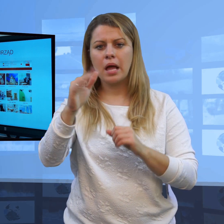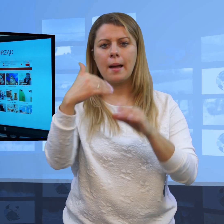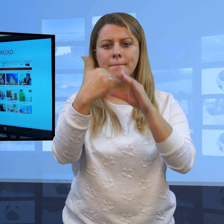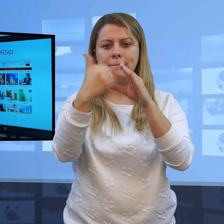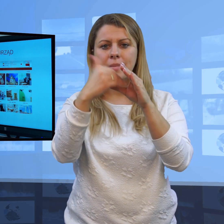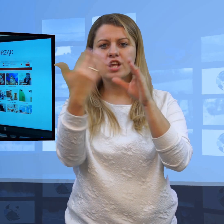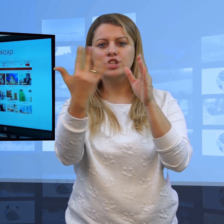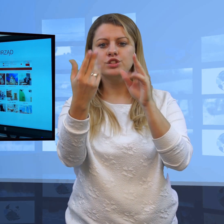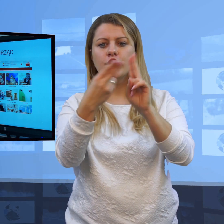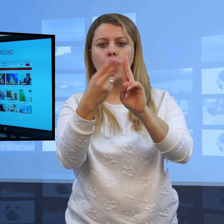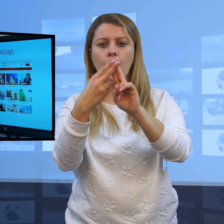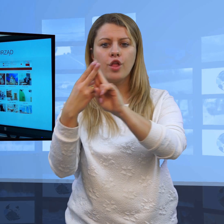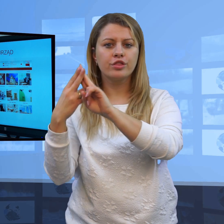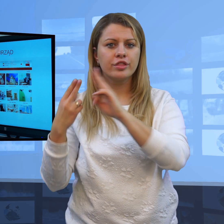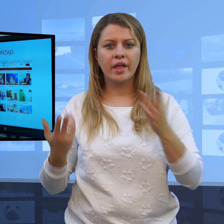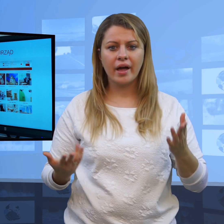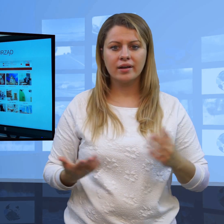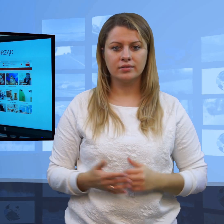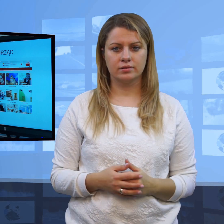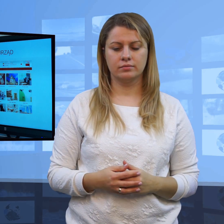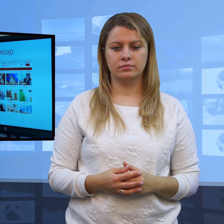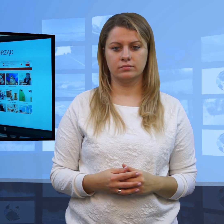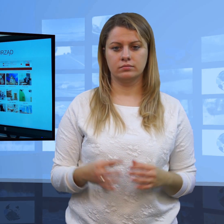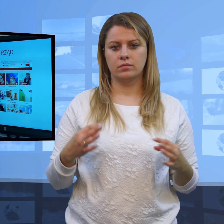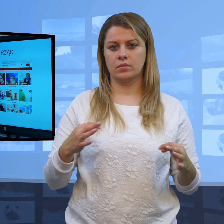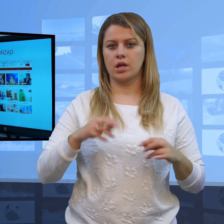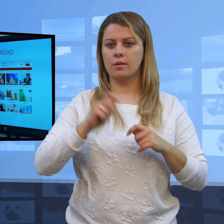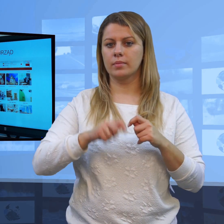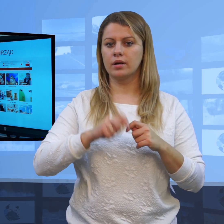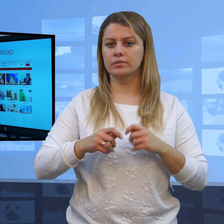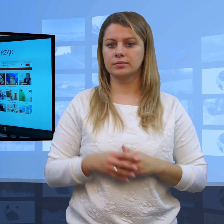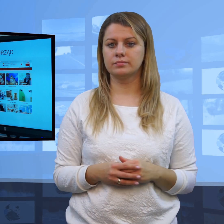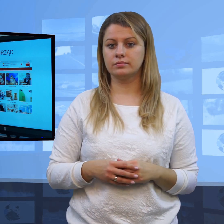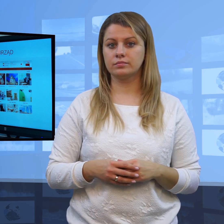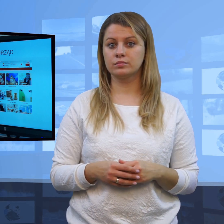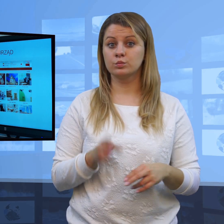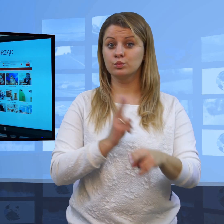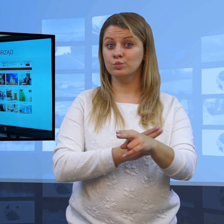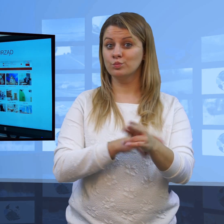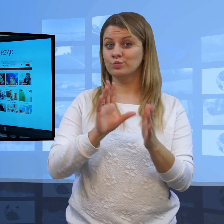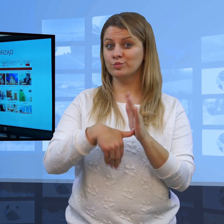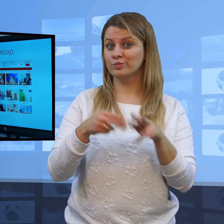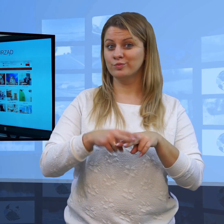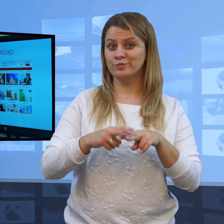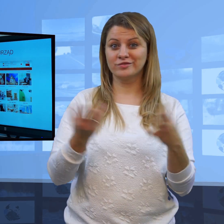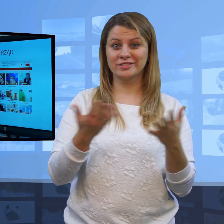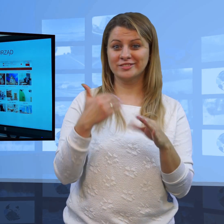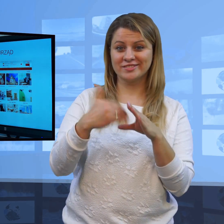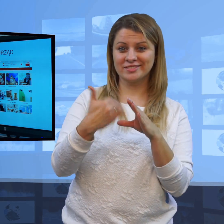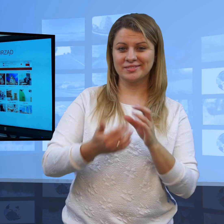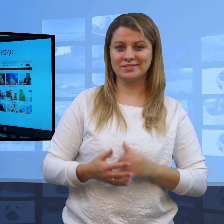należy się kontaktować, podawać. Ale sprawdźmy, czy tak jest. Na przykładzie Urzędu Miasta Rzeszowy.